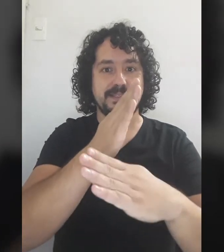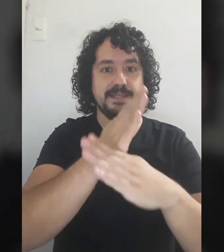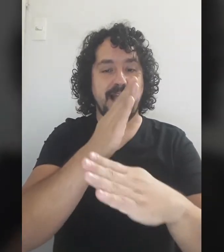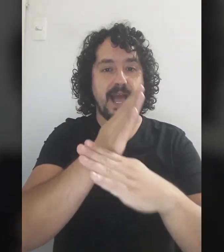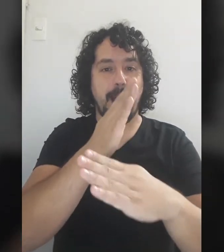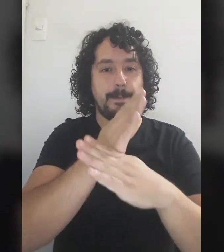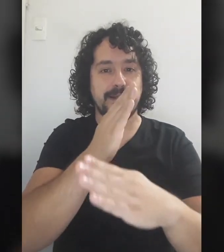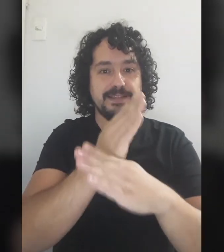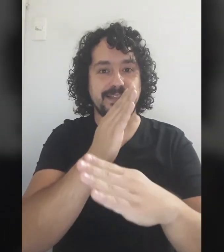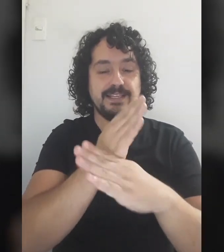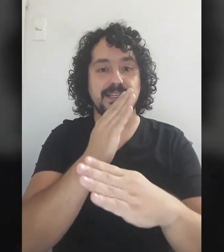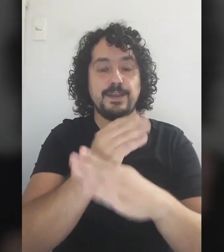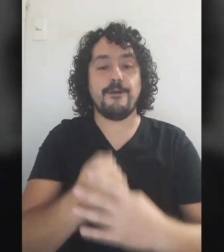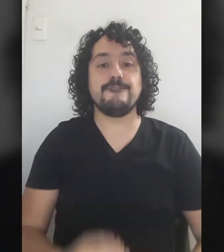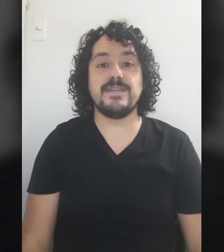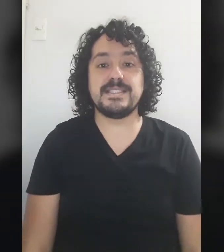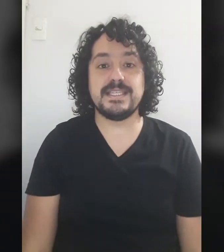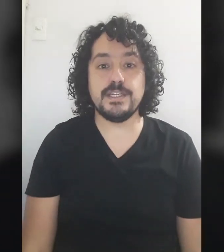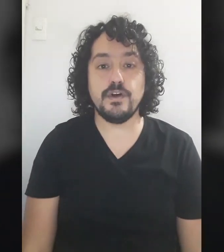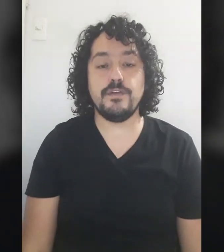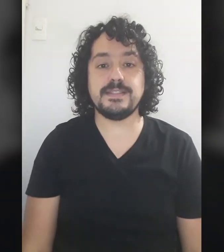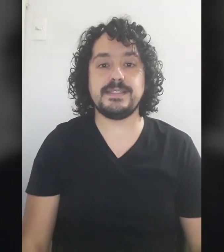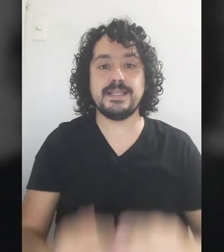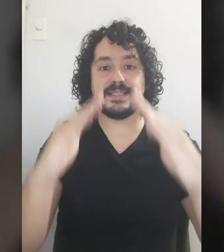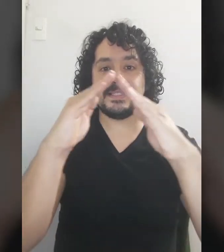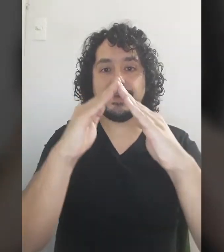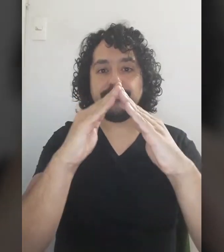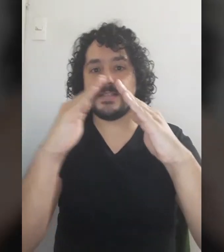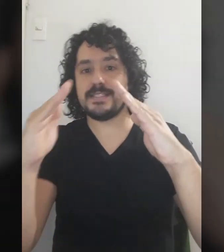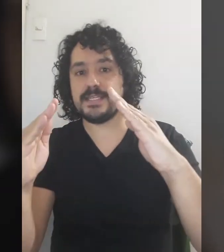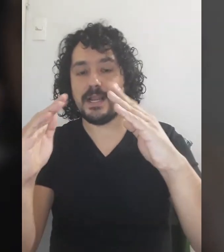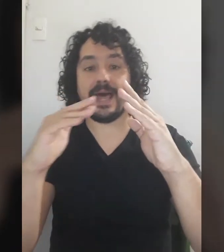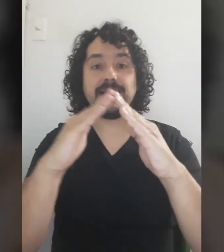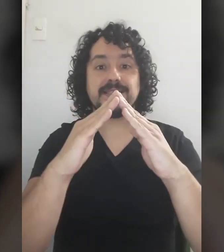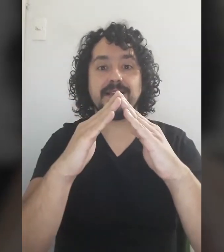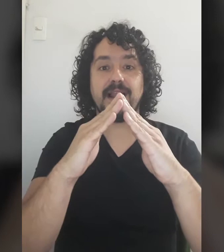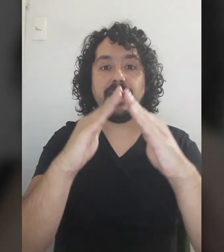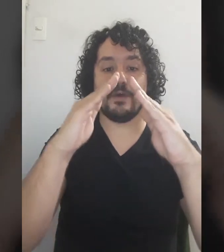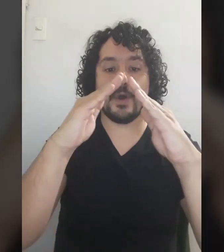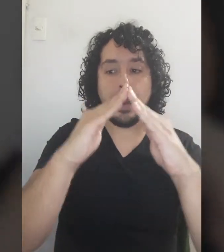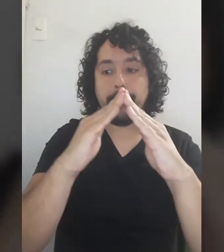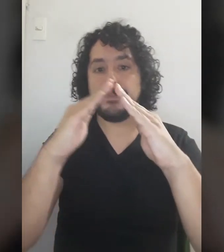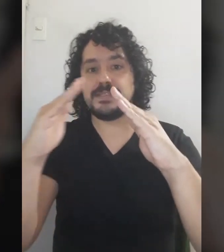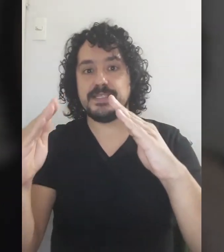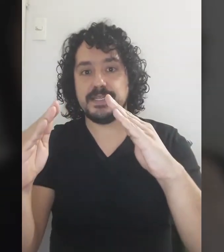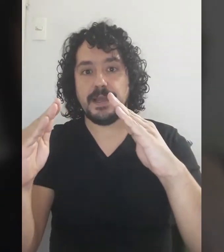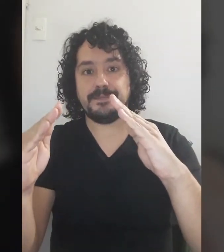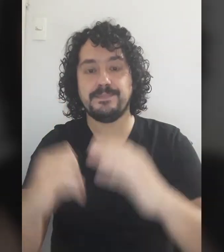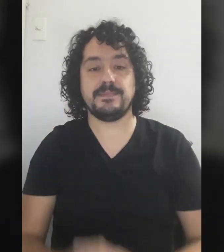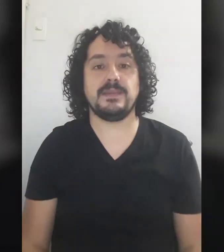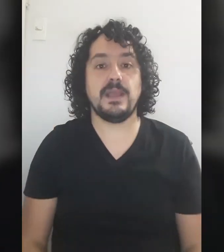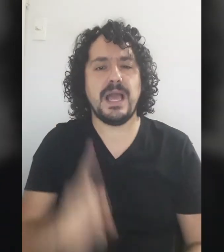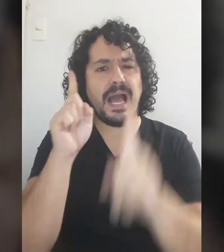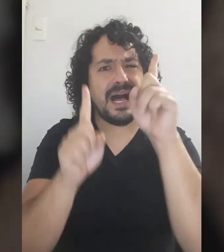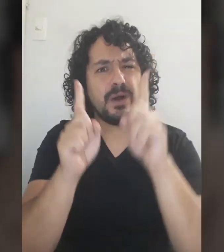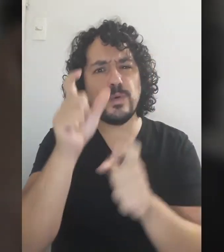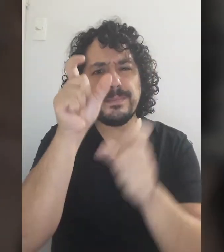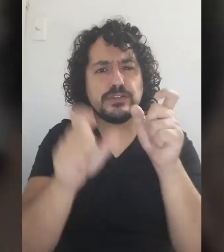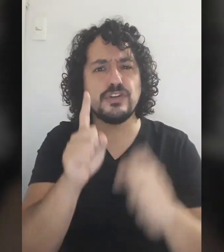Amante Vecino o vecina se dice vecina La casa de al lado Vecina Alguna persona